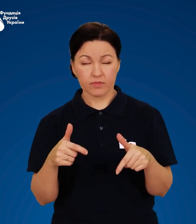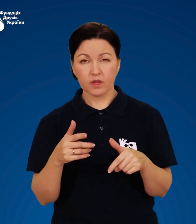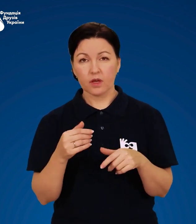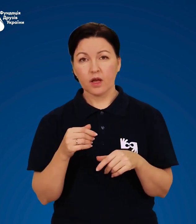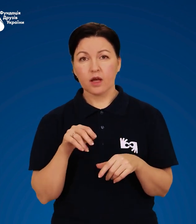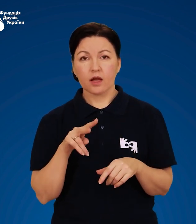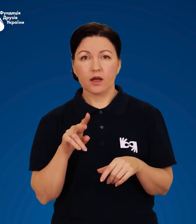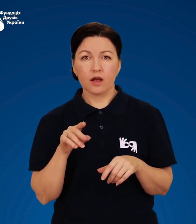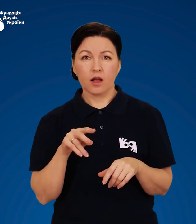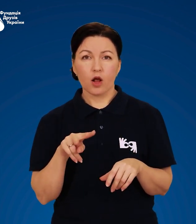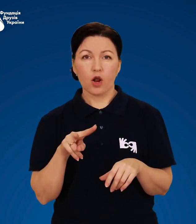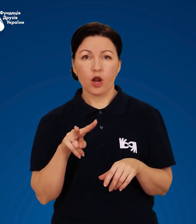льодоступи.